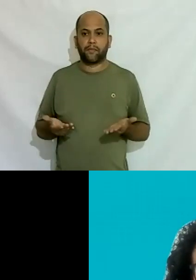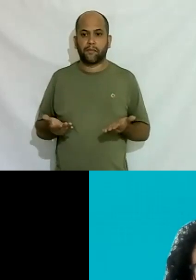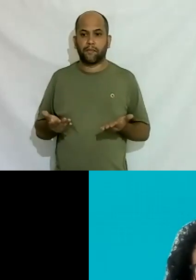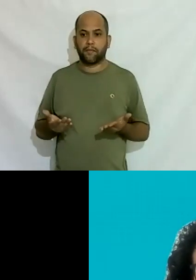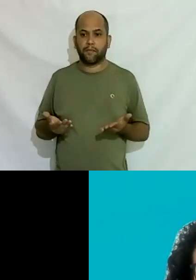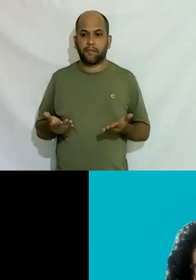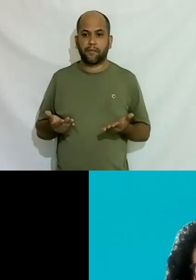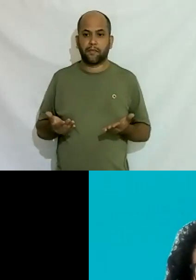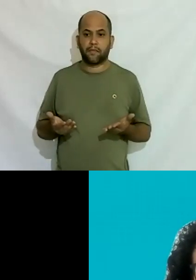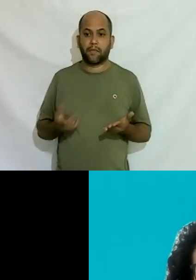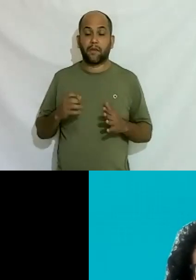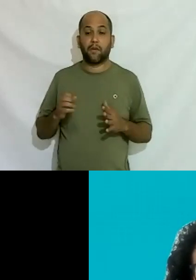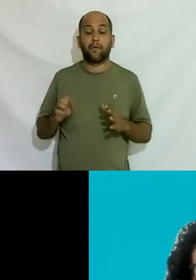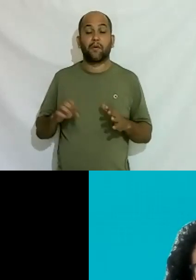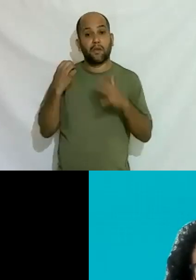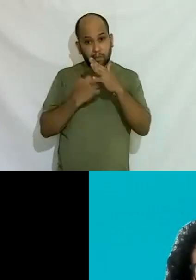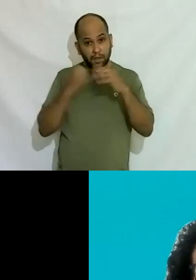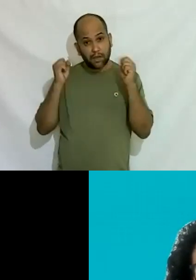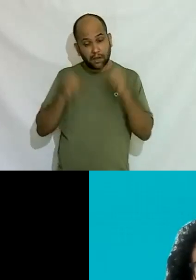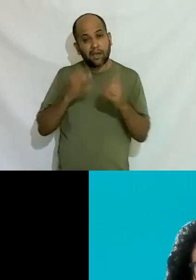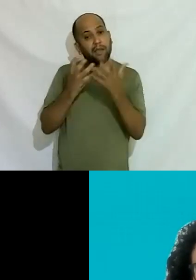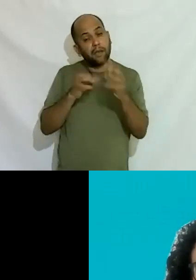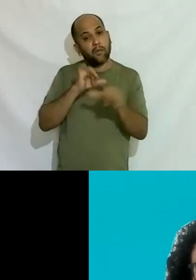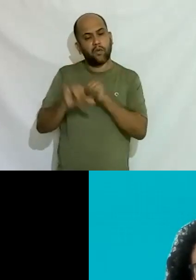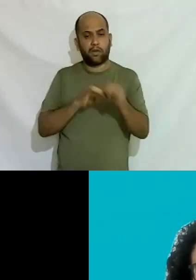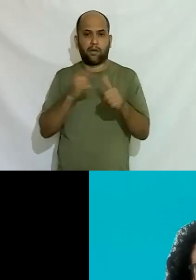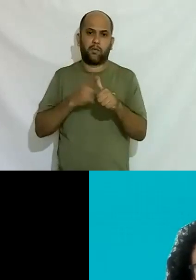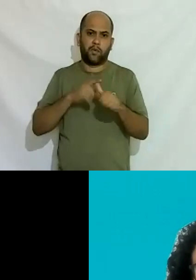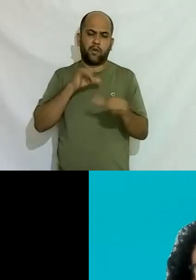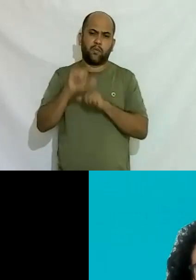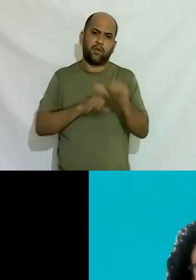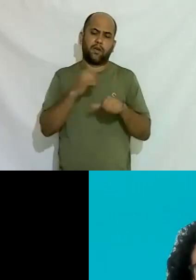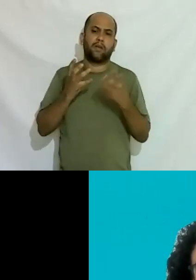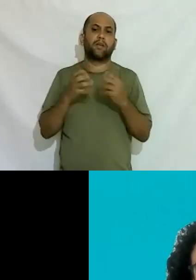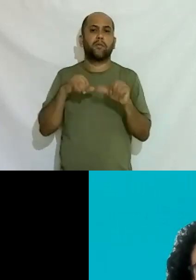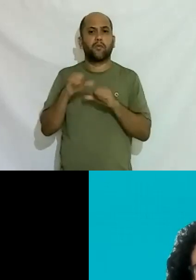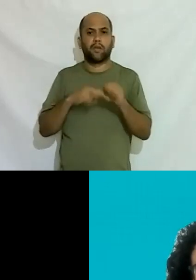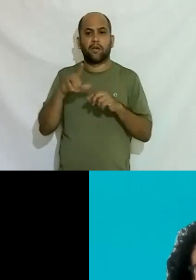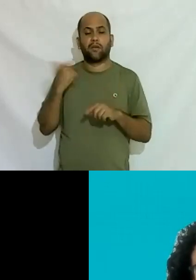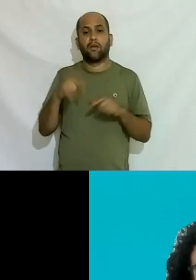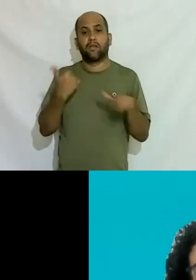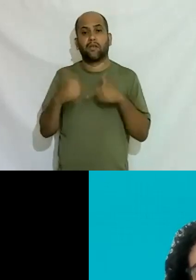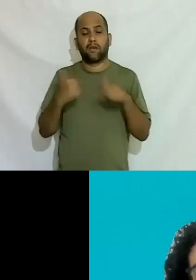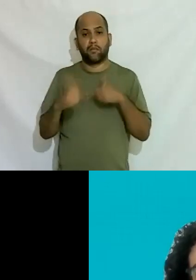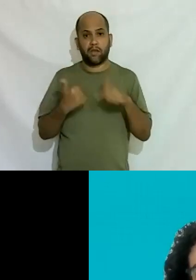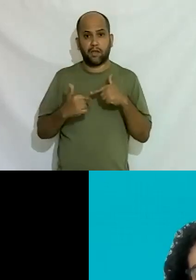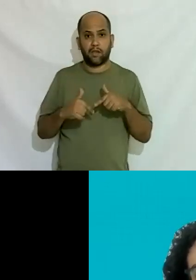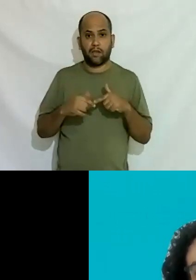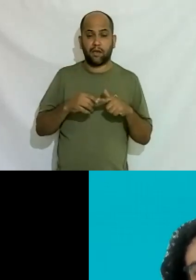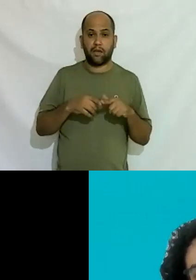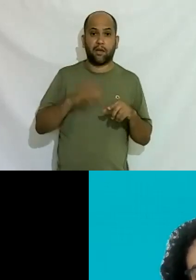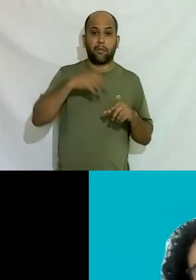o que a empresa pode fazer é querer mudar primeira coisa e querer mudar e a gente trabalha desde a ponta de CEO até